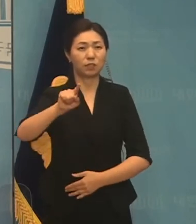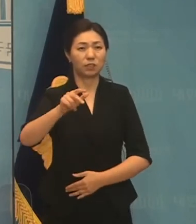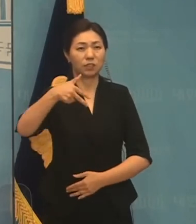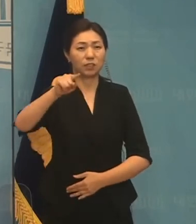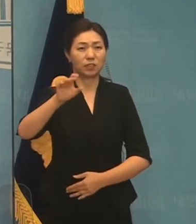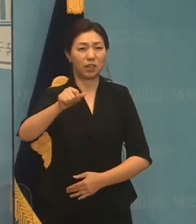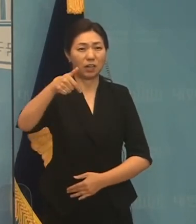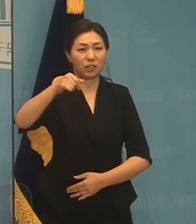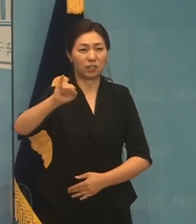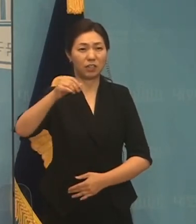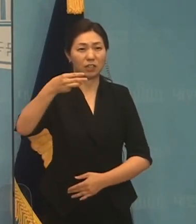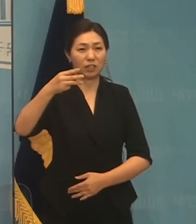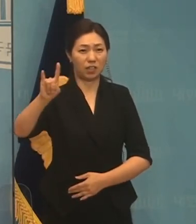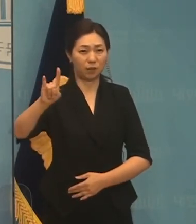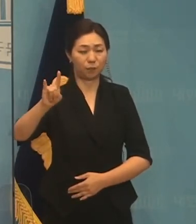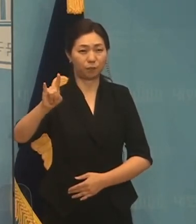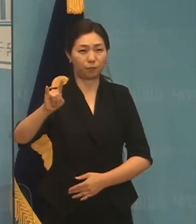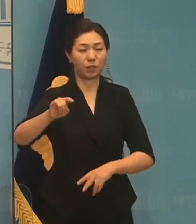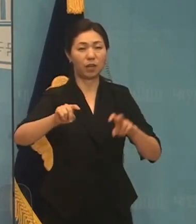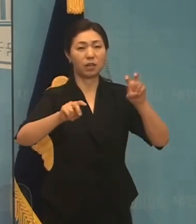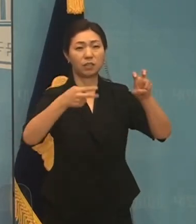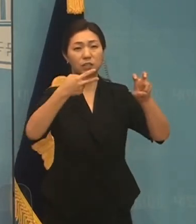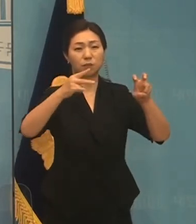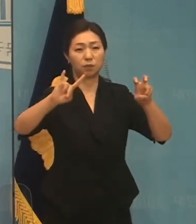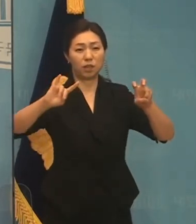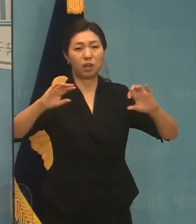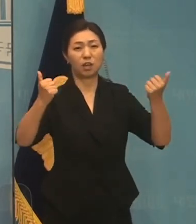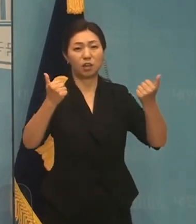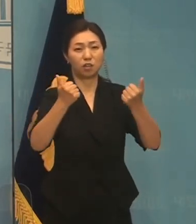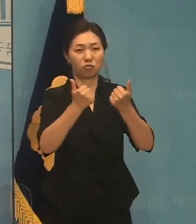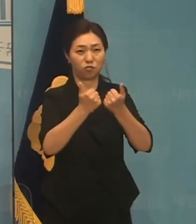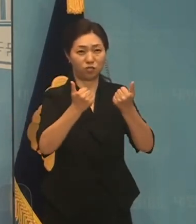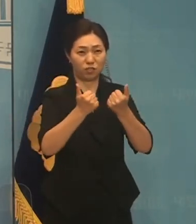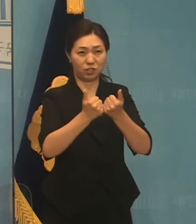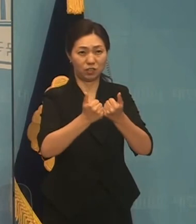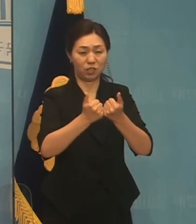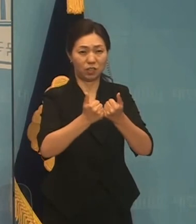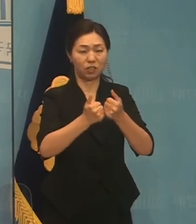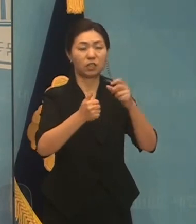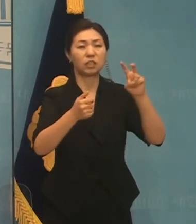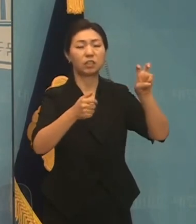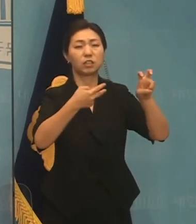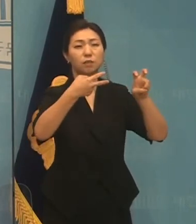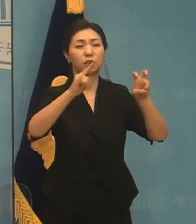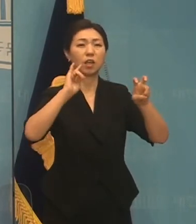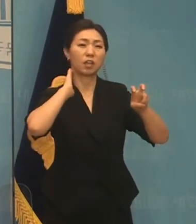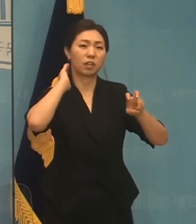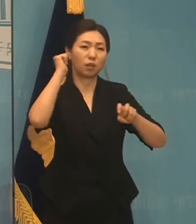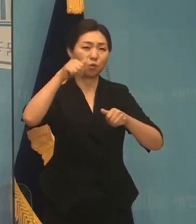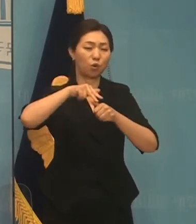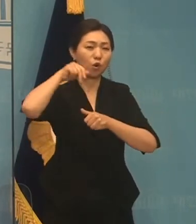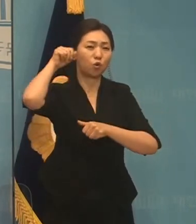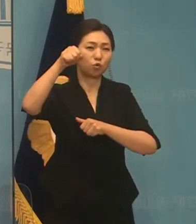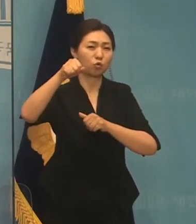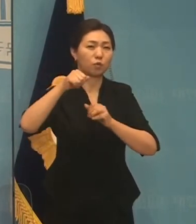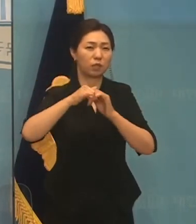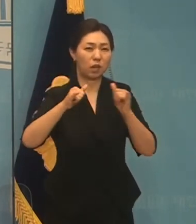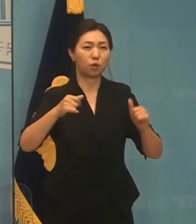제20대 대통령 선거 출마 기자 대령문 자아실현의